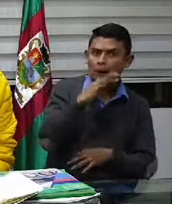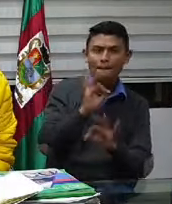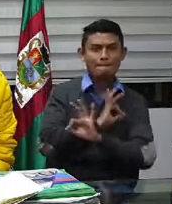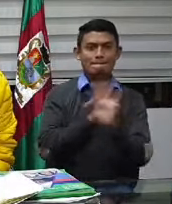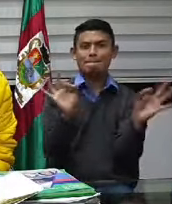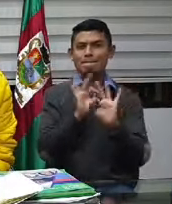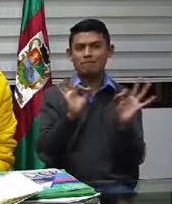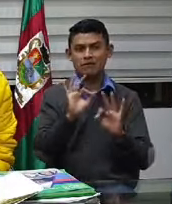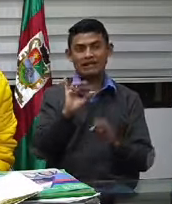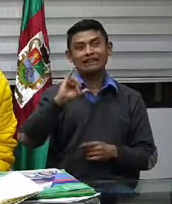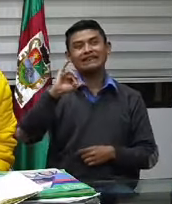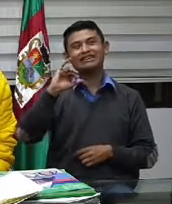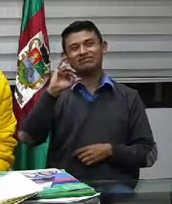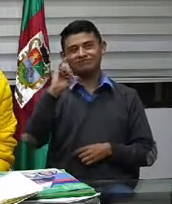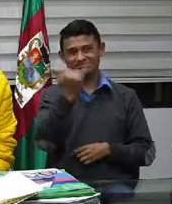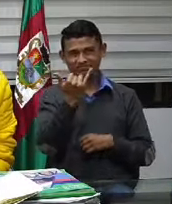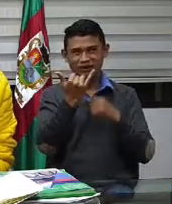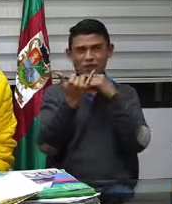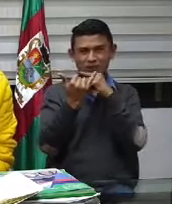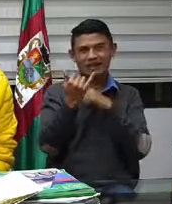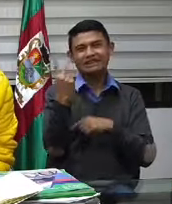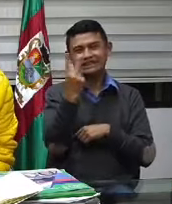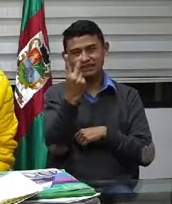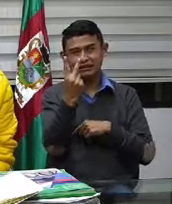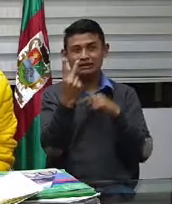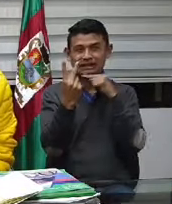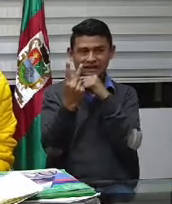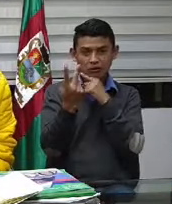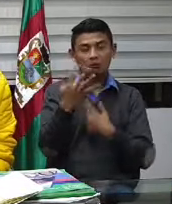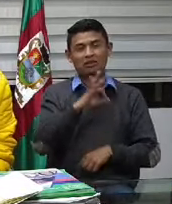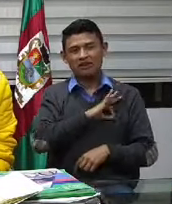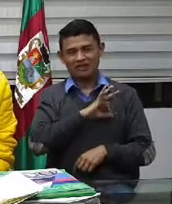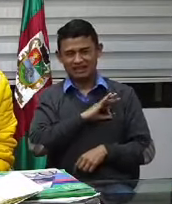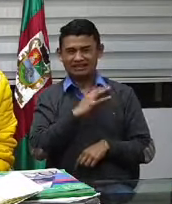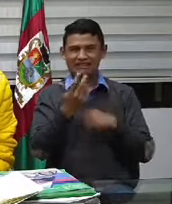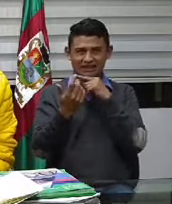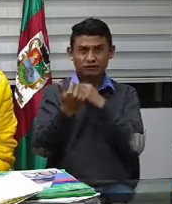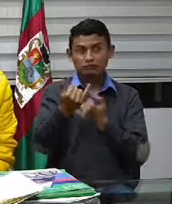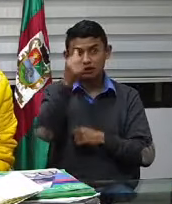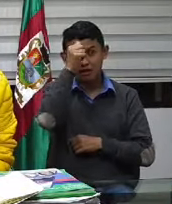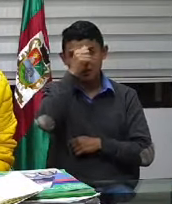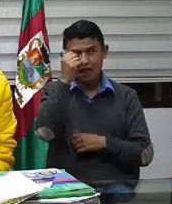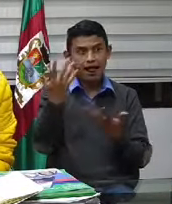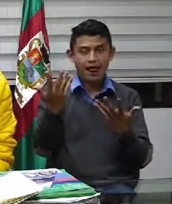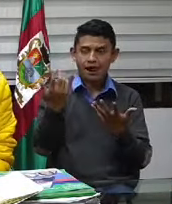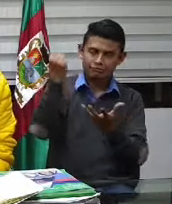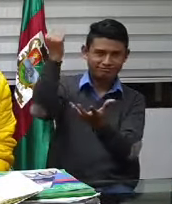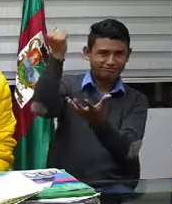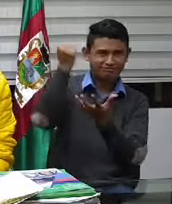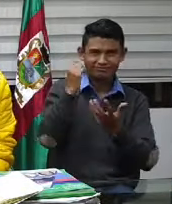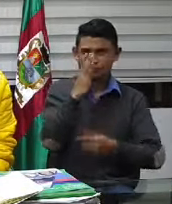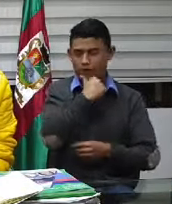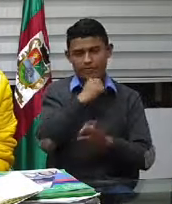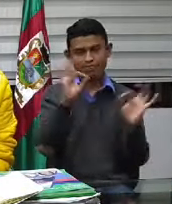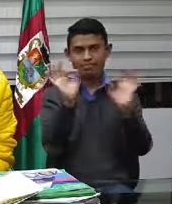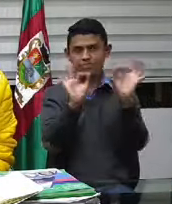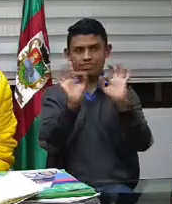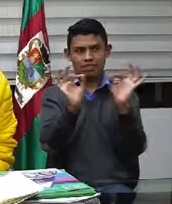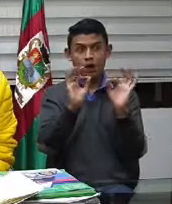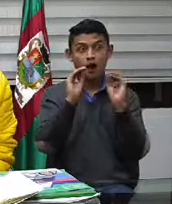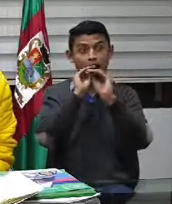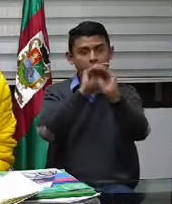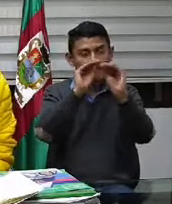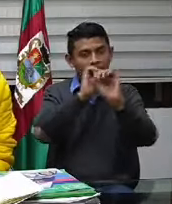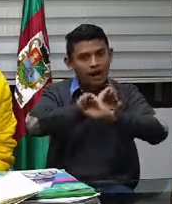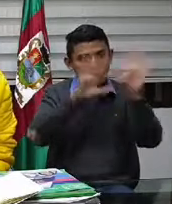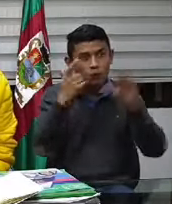Los recursos que hemos recibido, con los recursos que hemos hecho, las entregas, con los recursos que hemos hecho, las compras de suministros, con las que vamos a